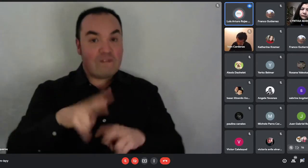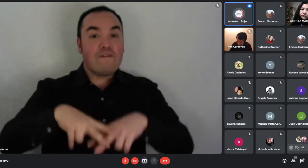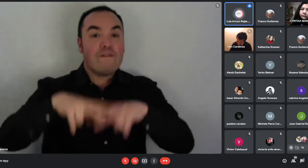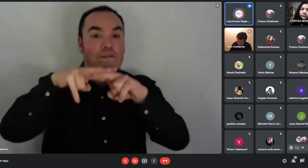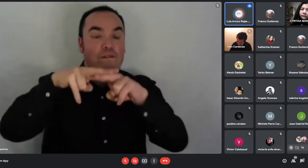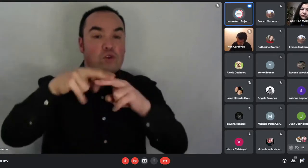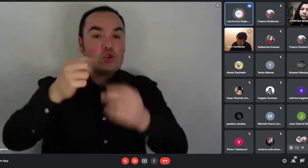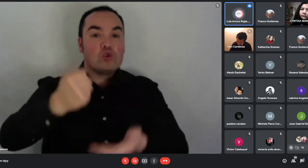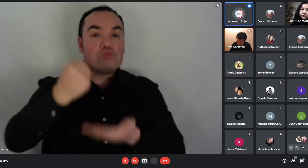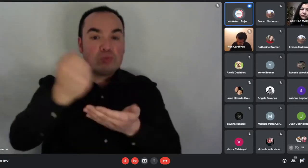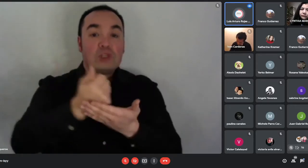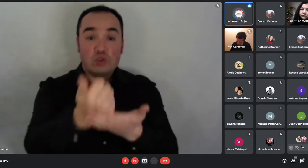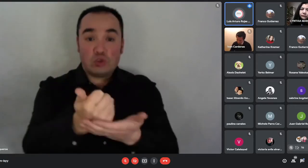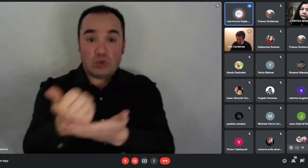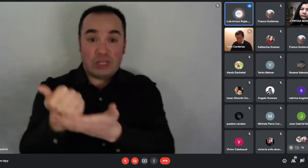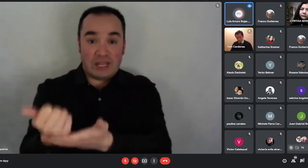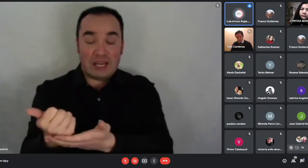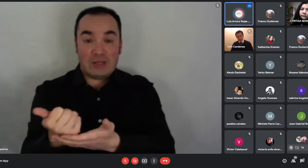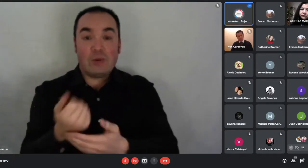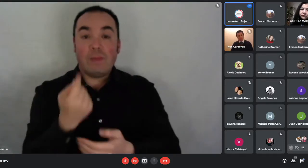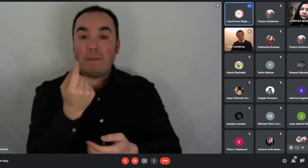un ahorro mínimo de 10 unidades de fomento.